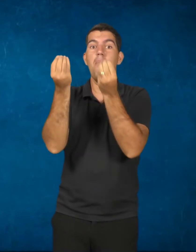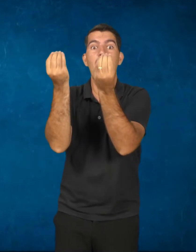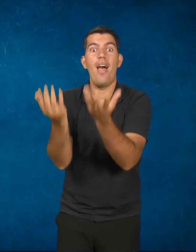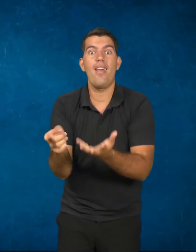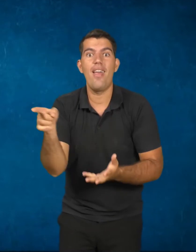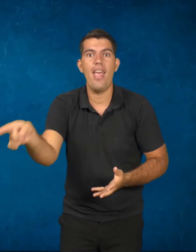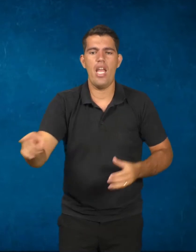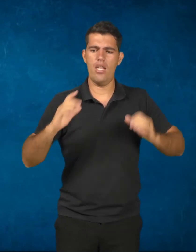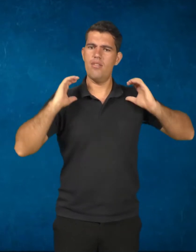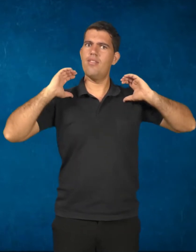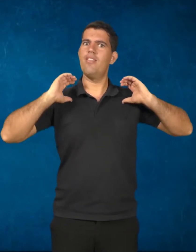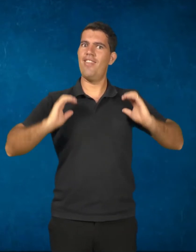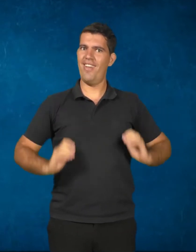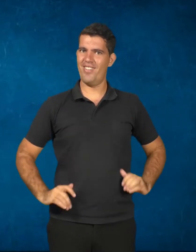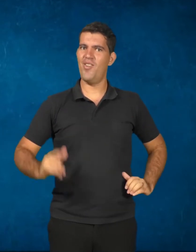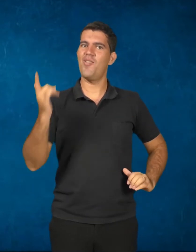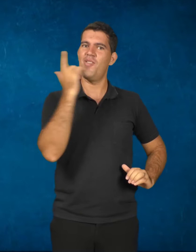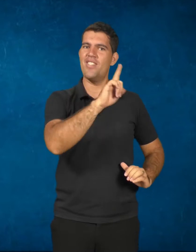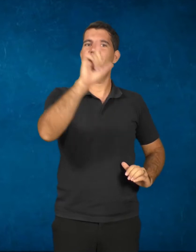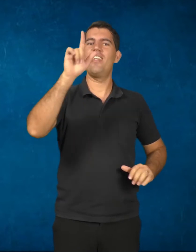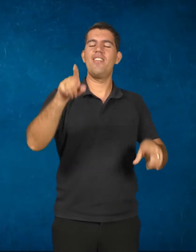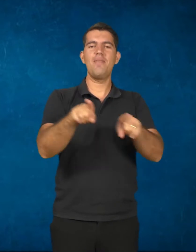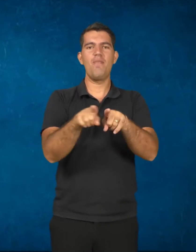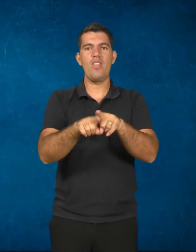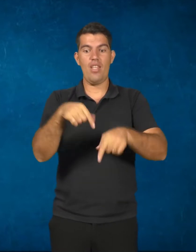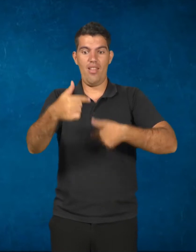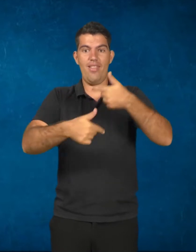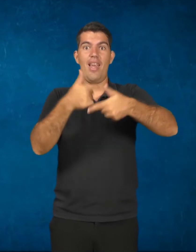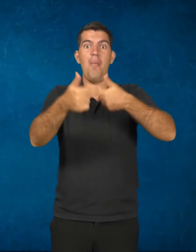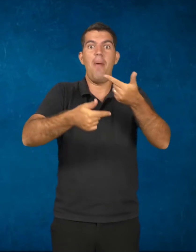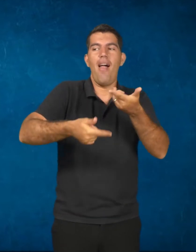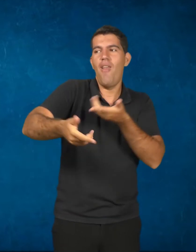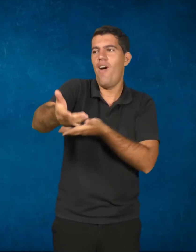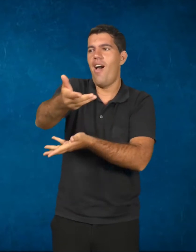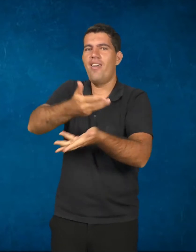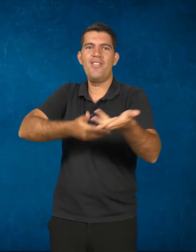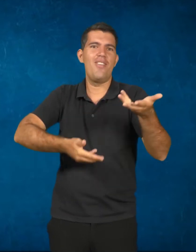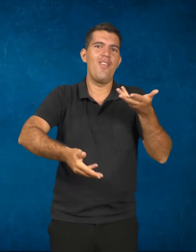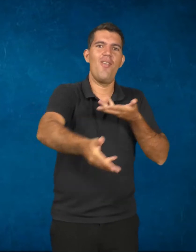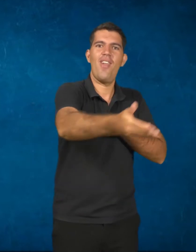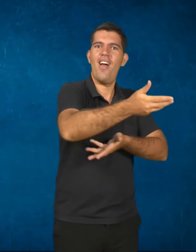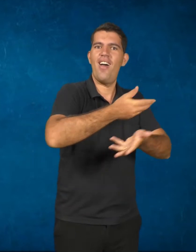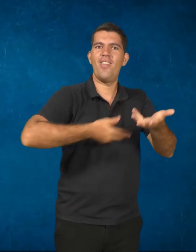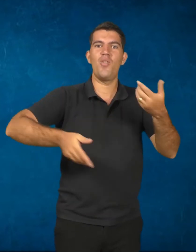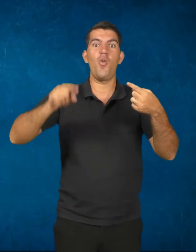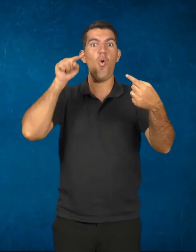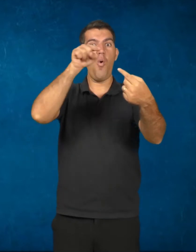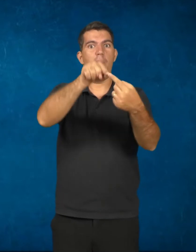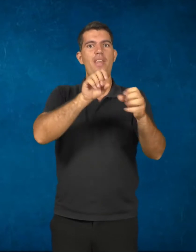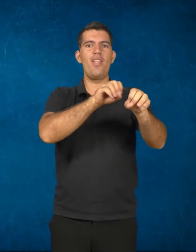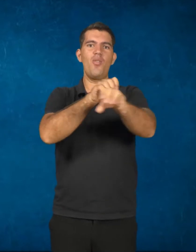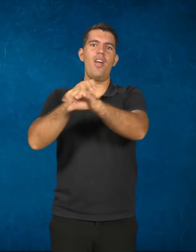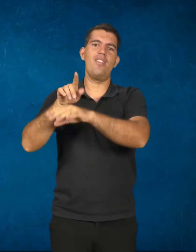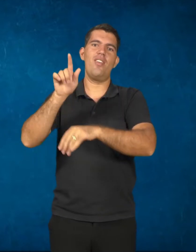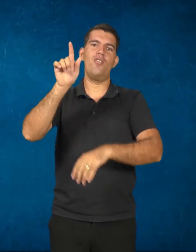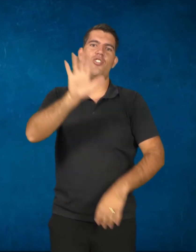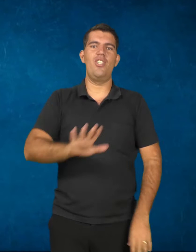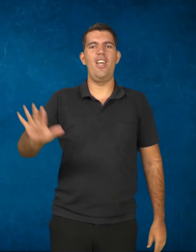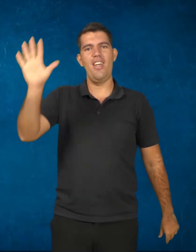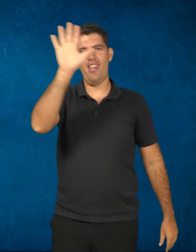exercício da cidadania e qualificação para o trabalho articulado com a educação geral. Então,